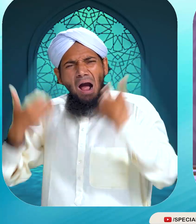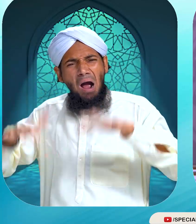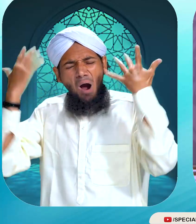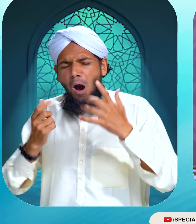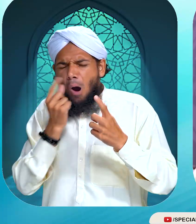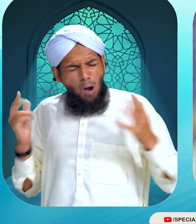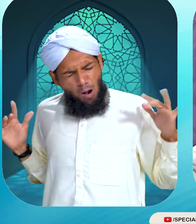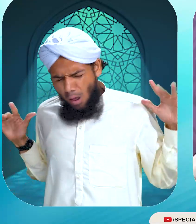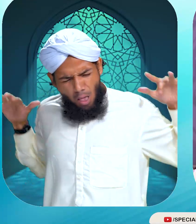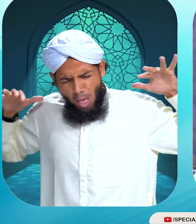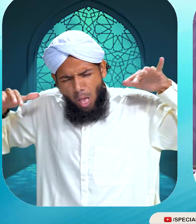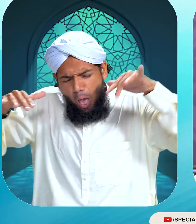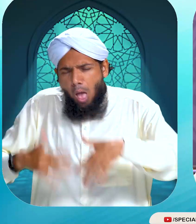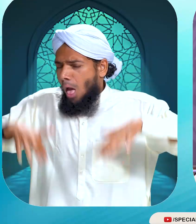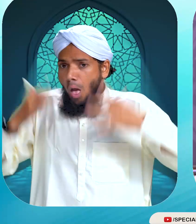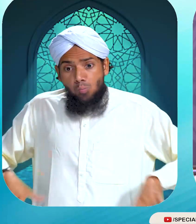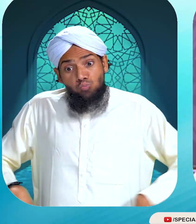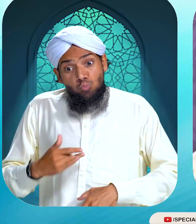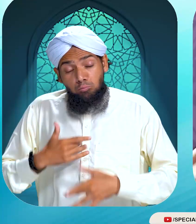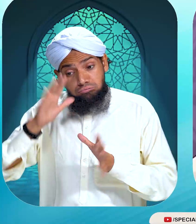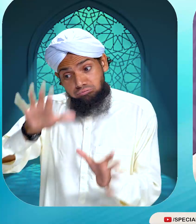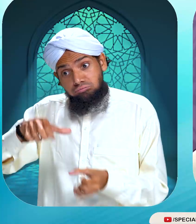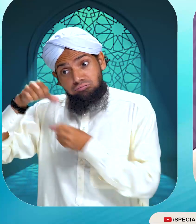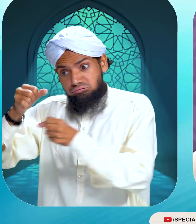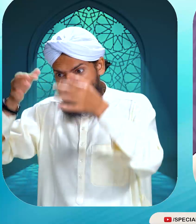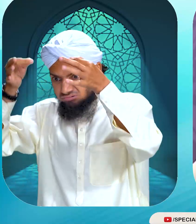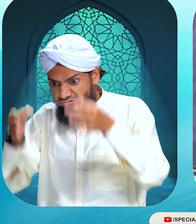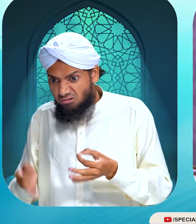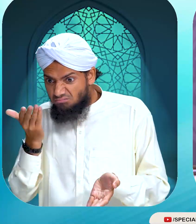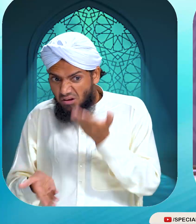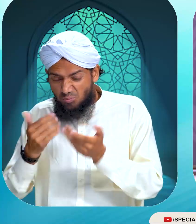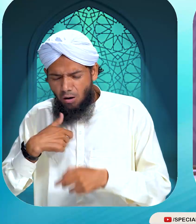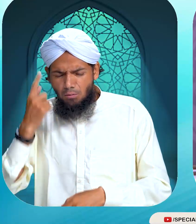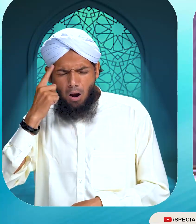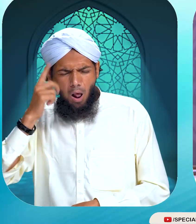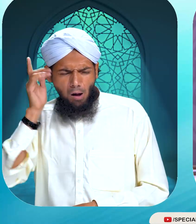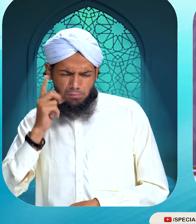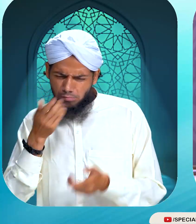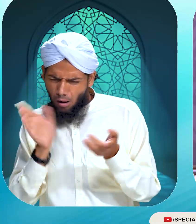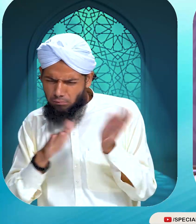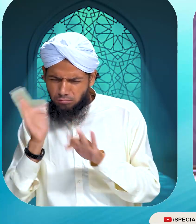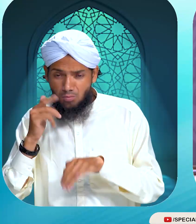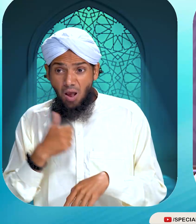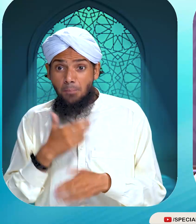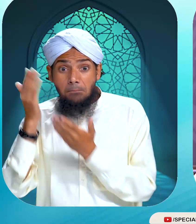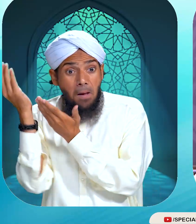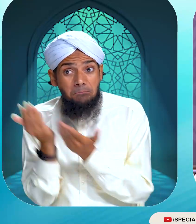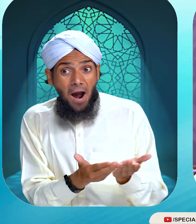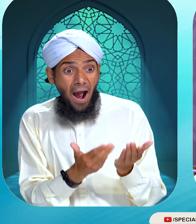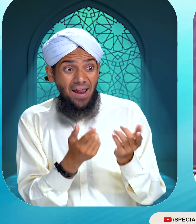پھر تو چیخہ ہی نکل گئی آس پاس کے لوگ جمع ہو گئے پولیس آکر لے گئی تفتیش کی تو پتا چلا کہ ہوا یہ تھا